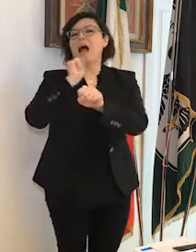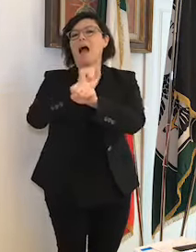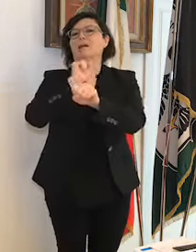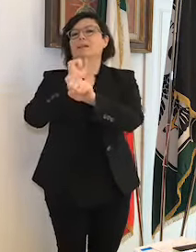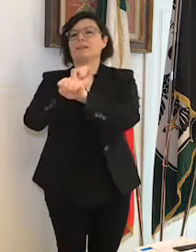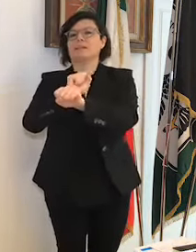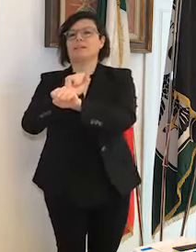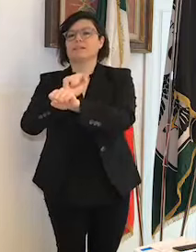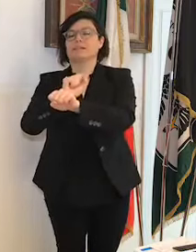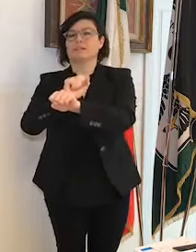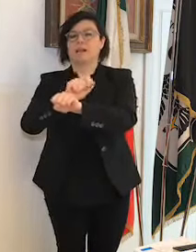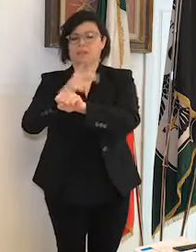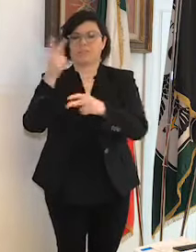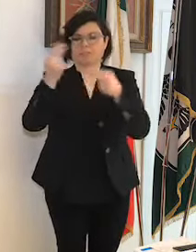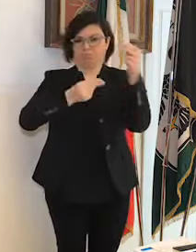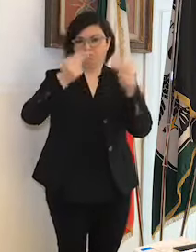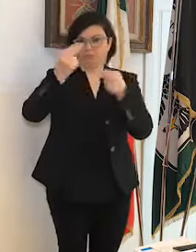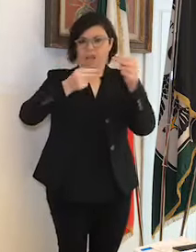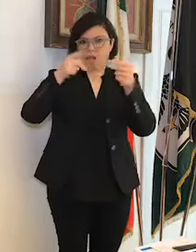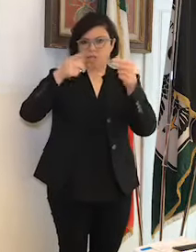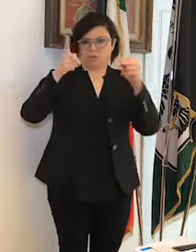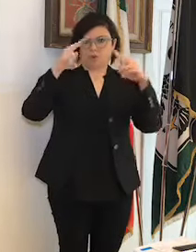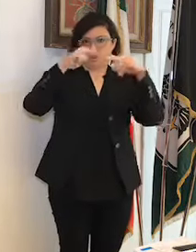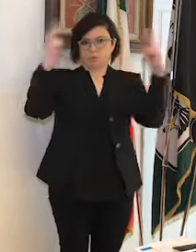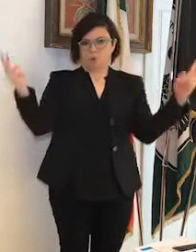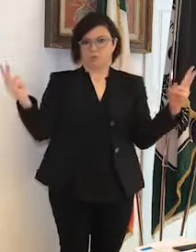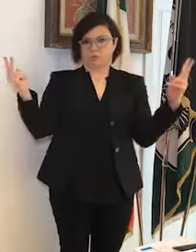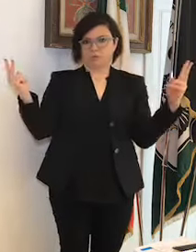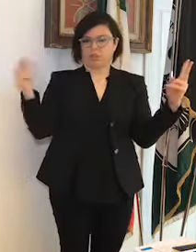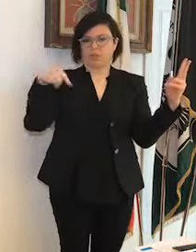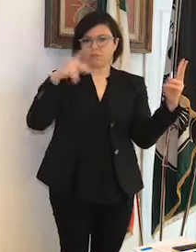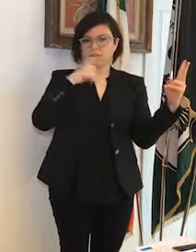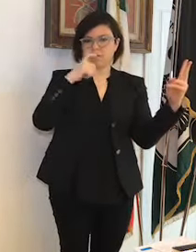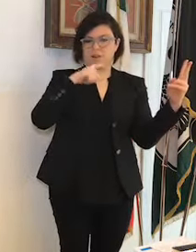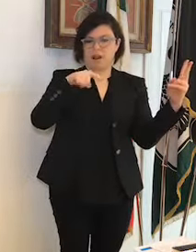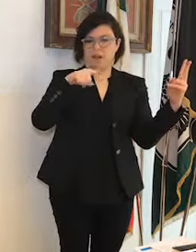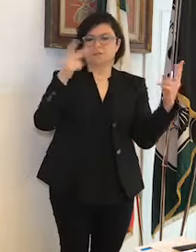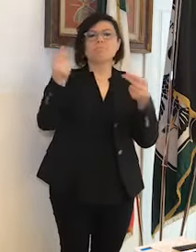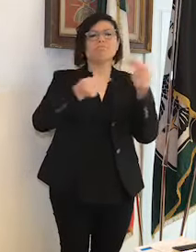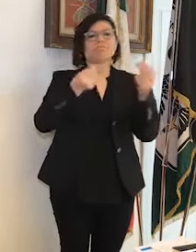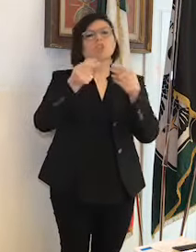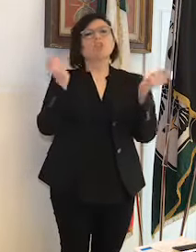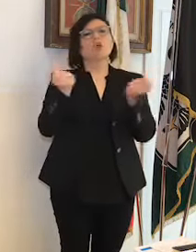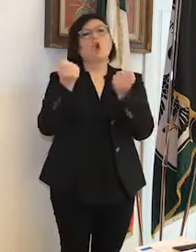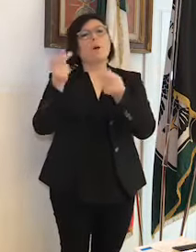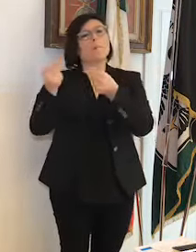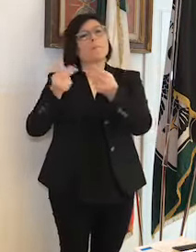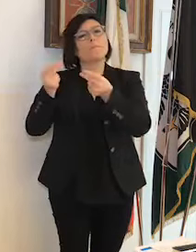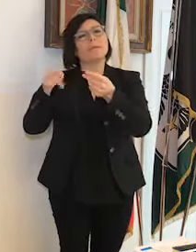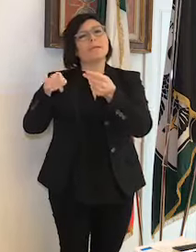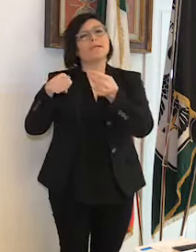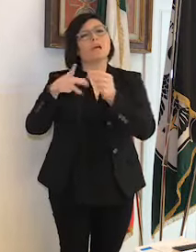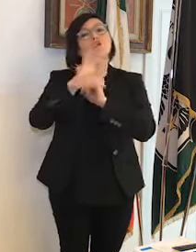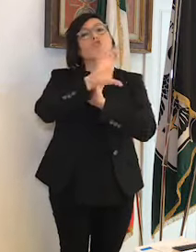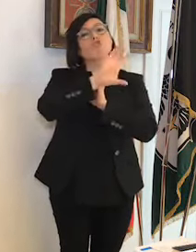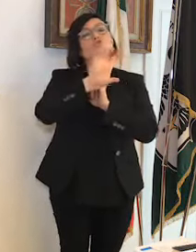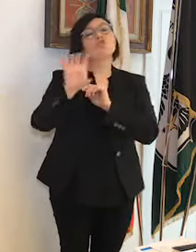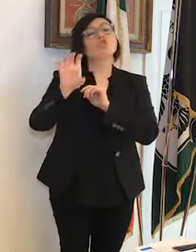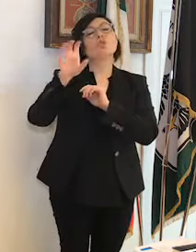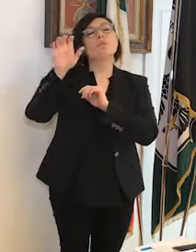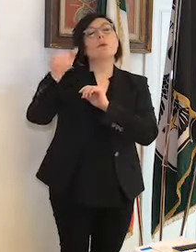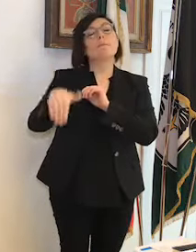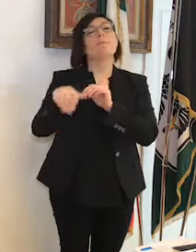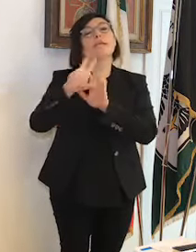ribadisco di dati su tutta la provincia dell'Aquila. Gli esercizi commerciali controllati sono stati più di 5.800